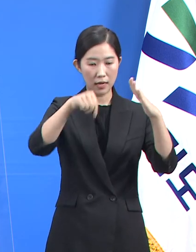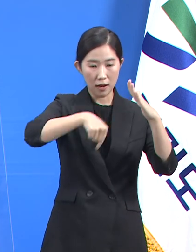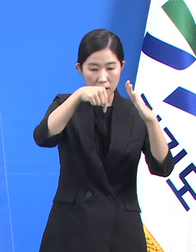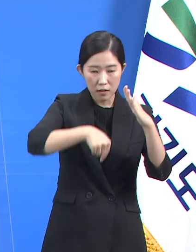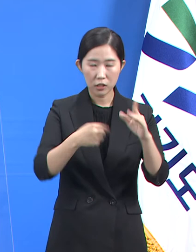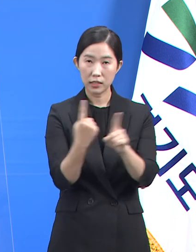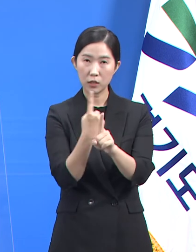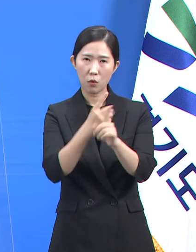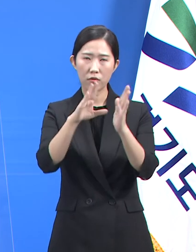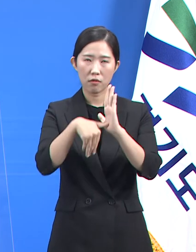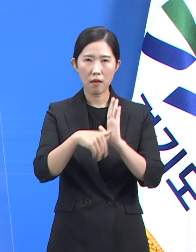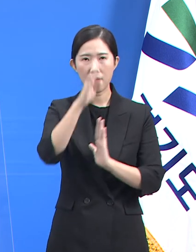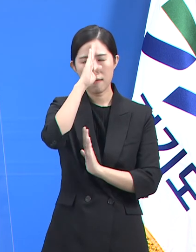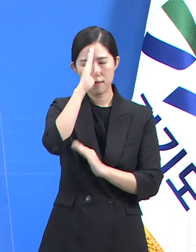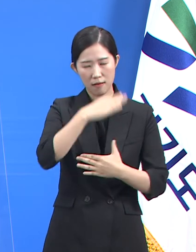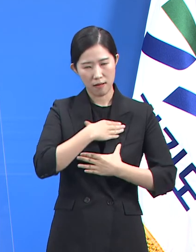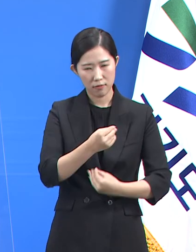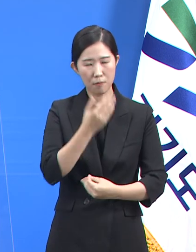없도록 최선을 다하겠습니다.